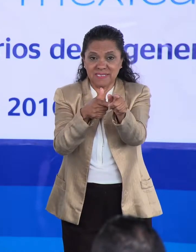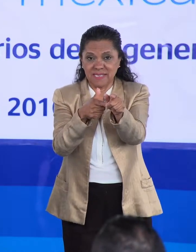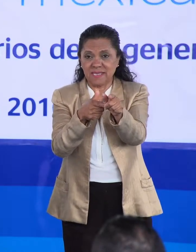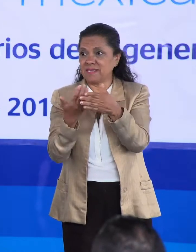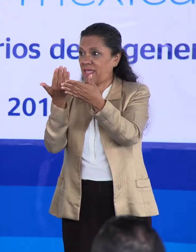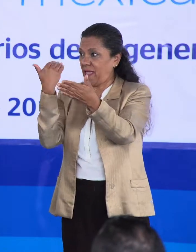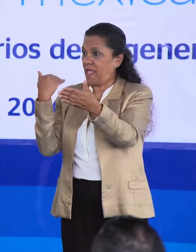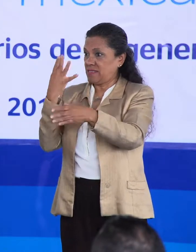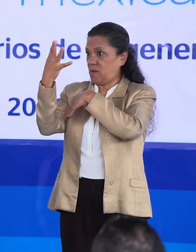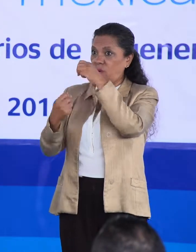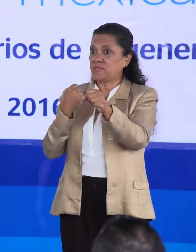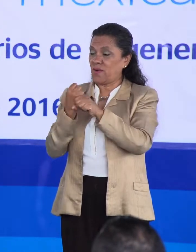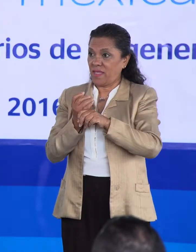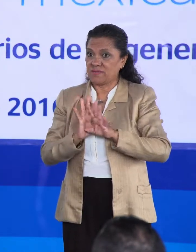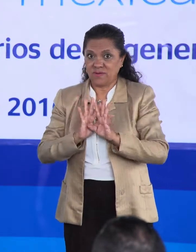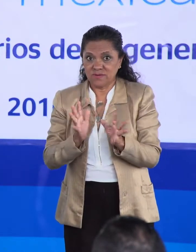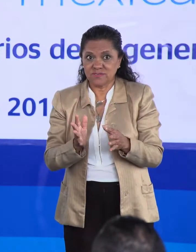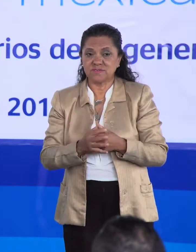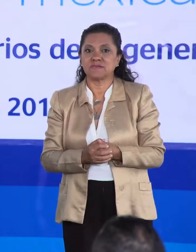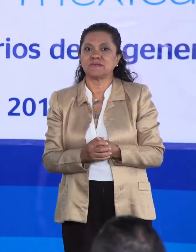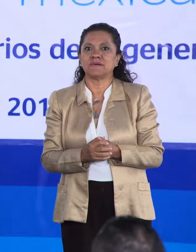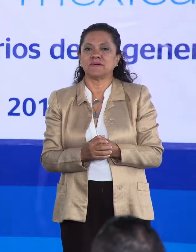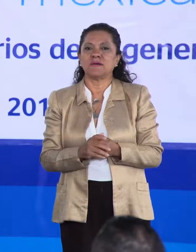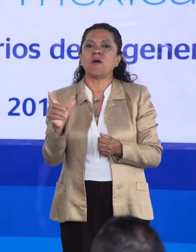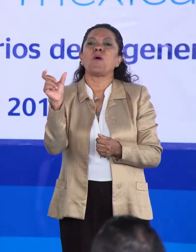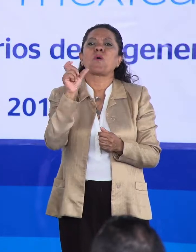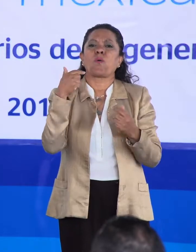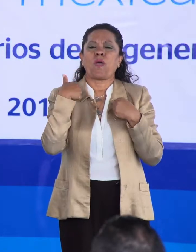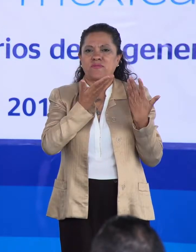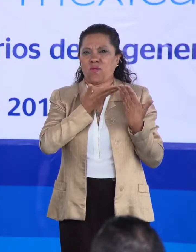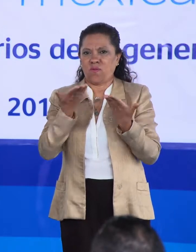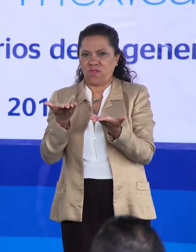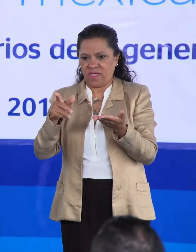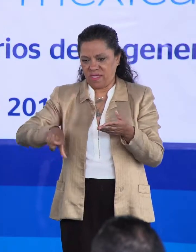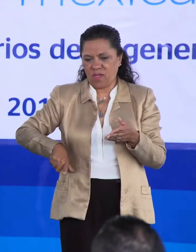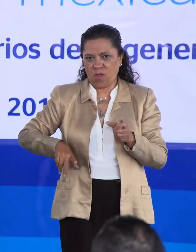hace cuatro años, cuando llegamos al gobierno,